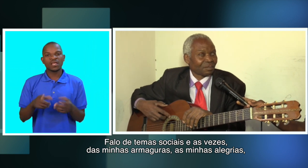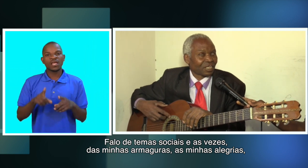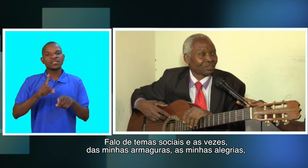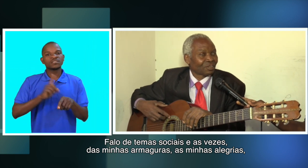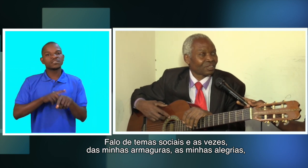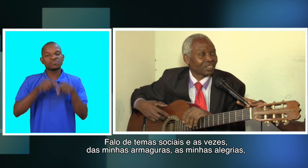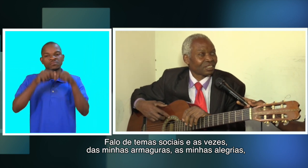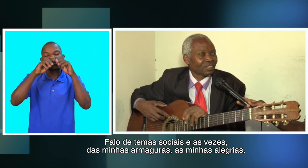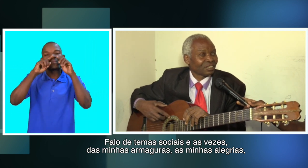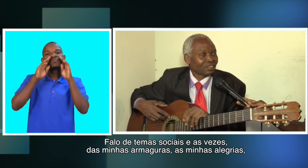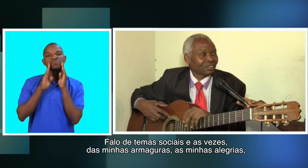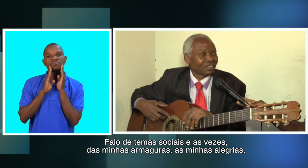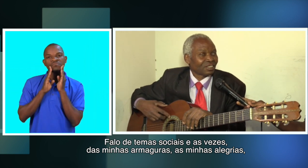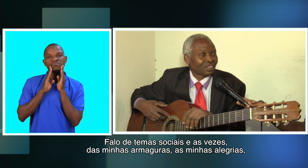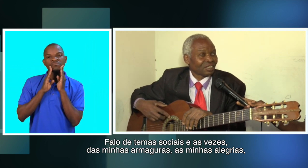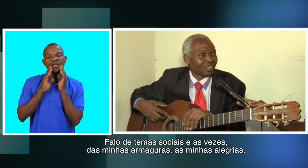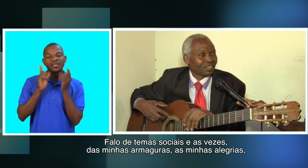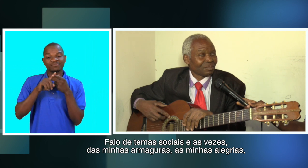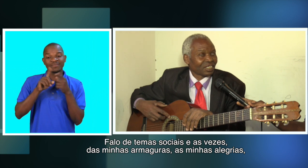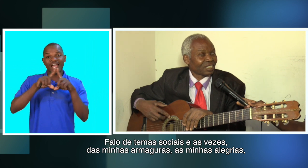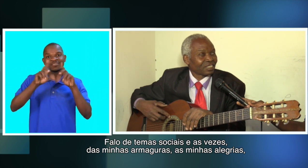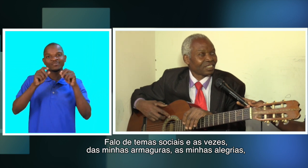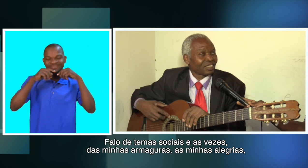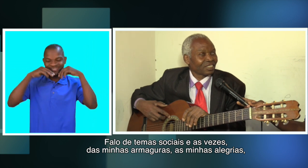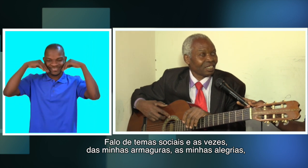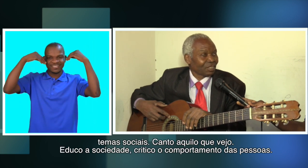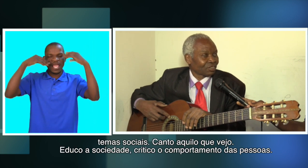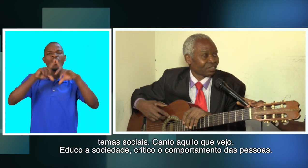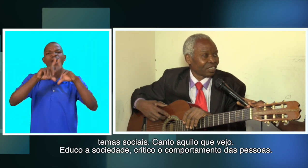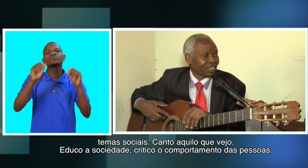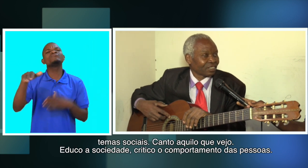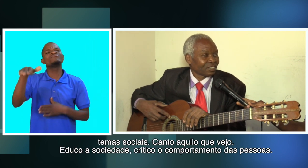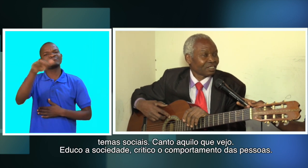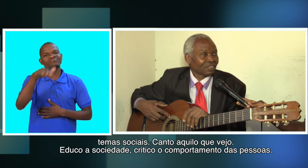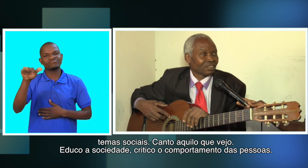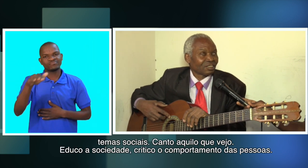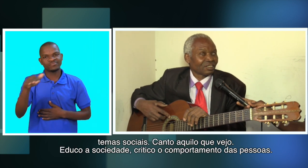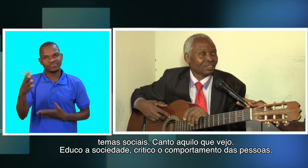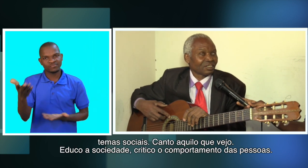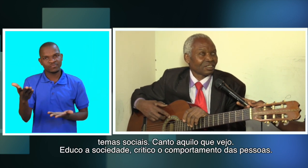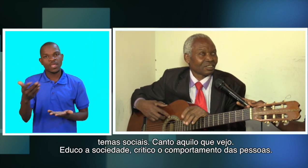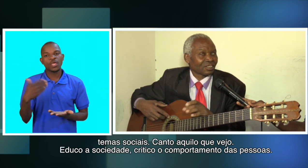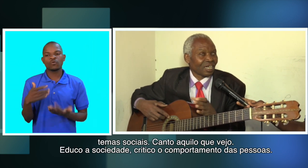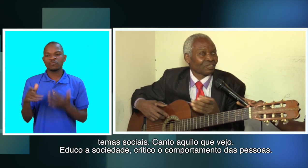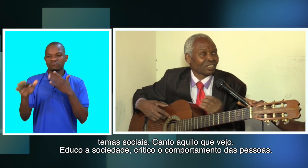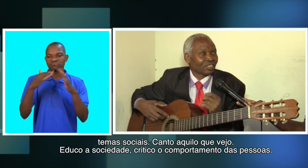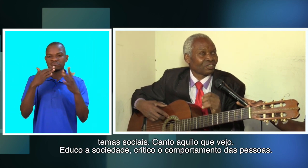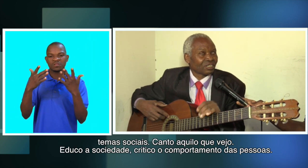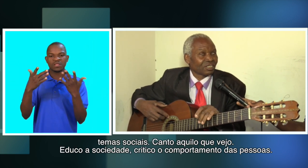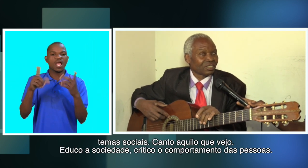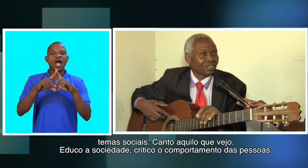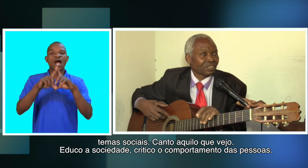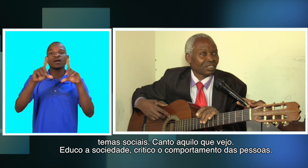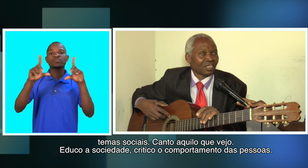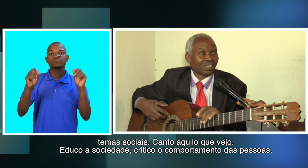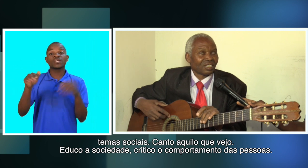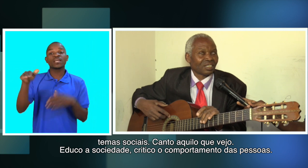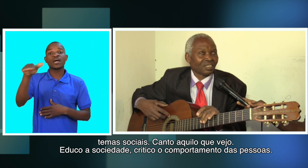amarguras as minhas alegrias temas sociais canto aquilo que a